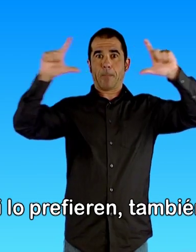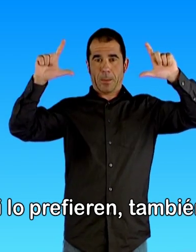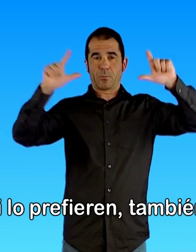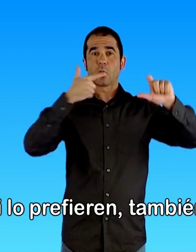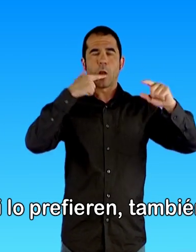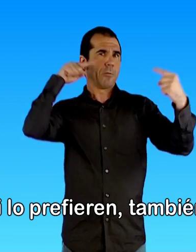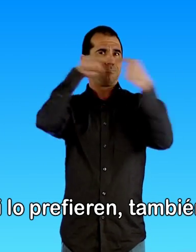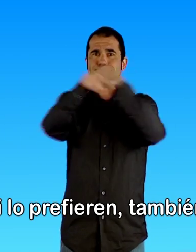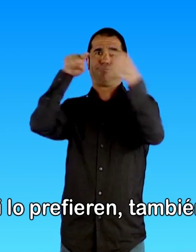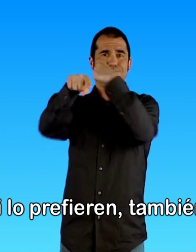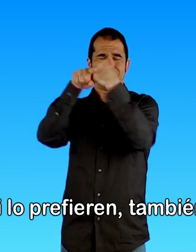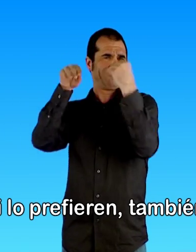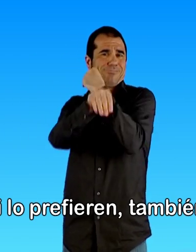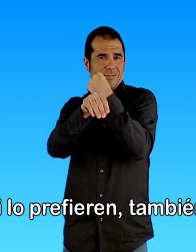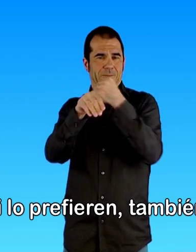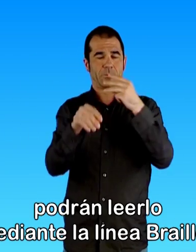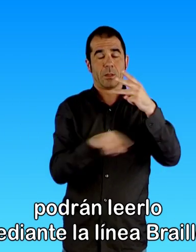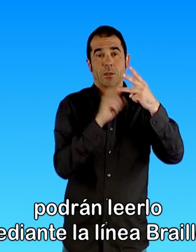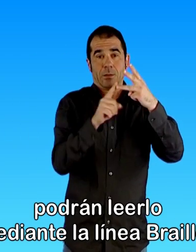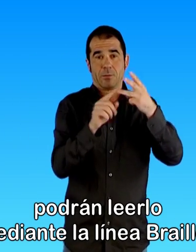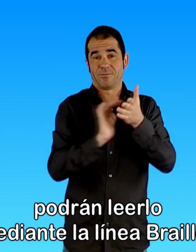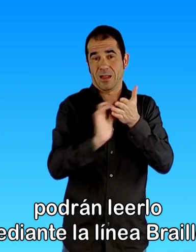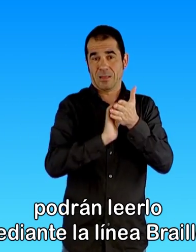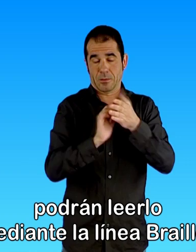Si lo prefieren, también podrán leerlo mediante la línea braille.